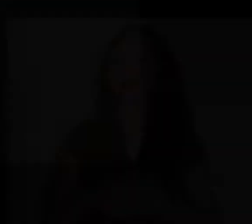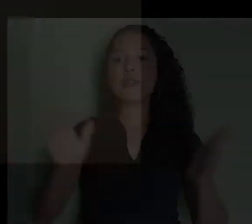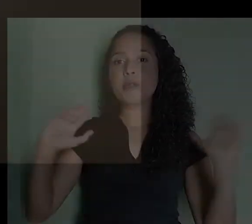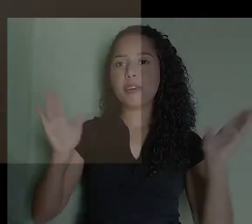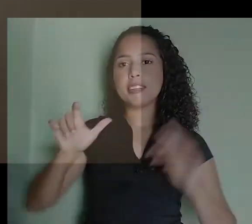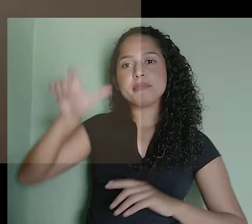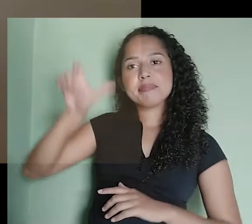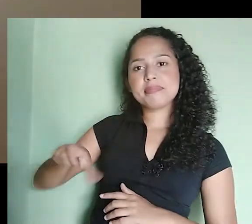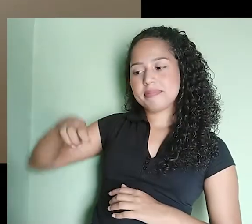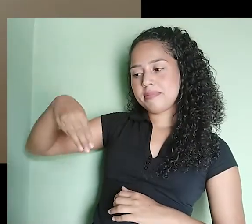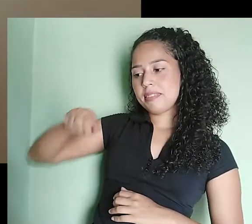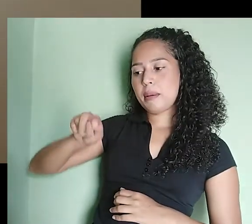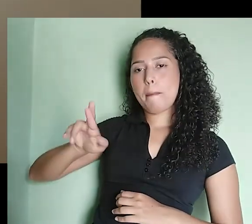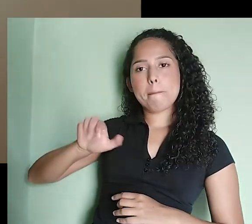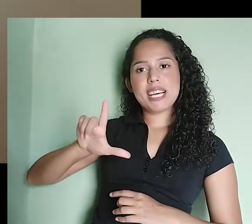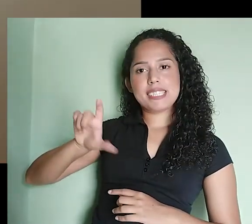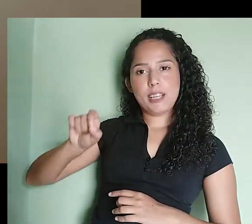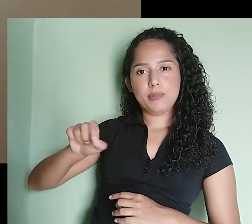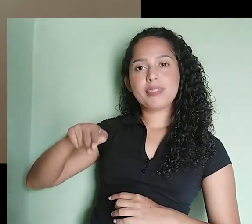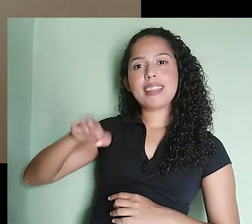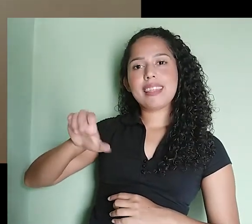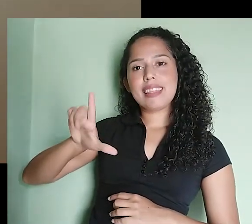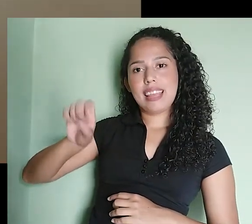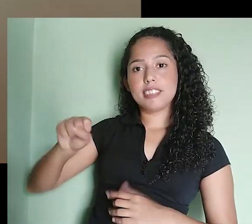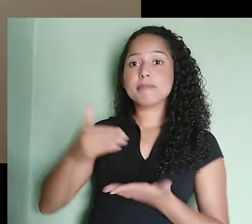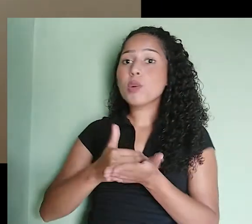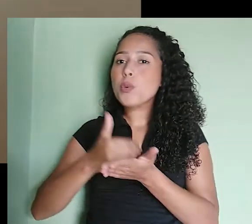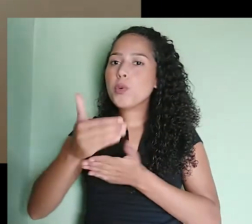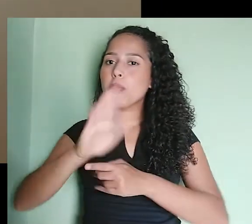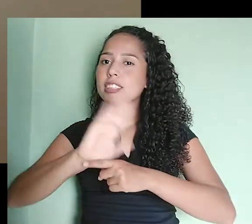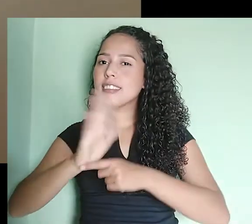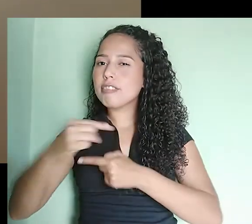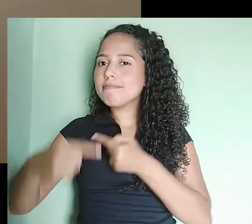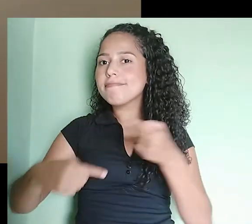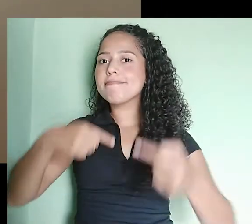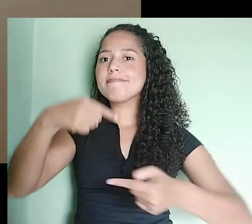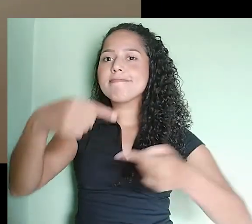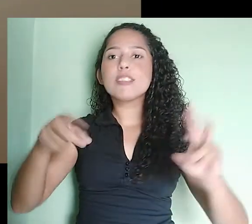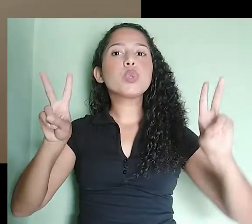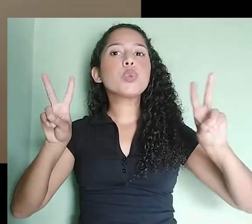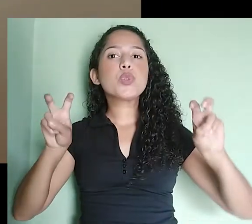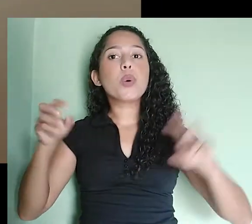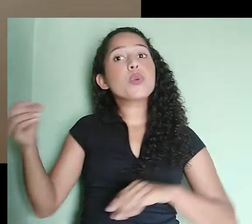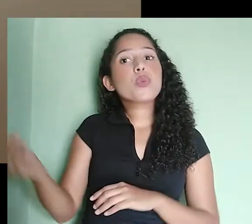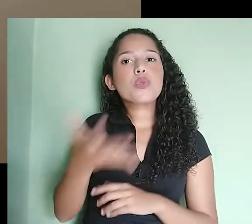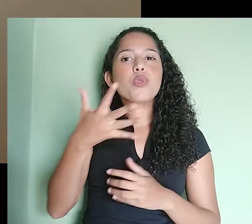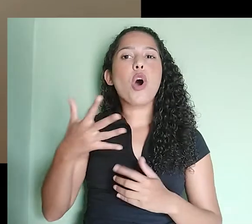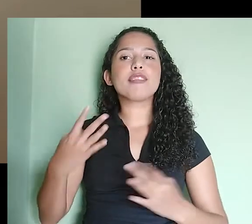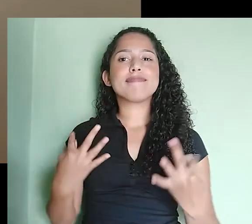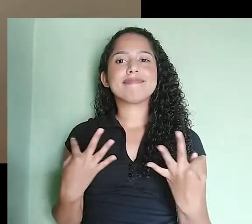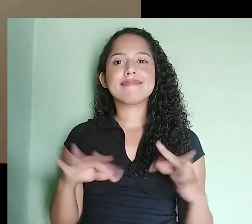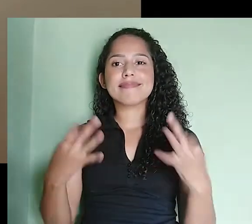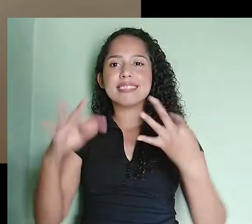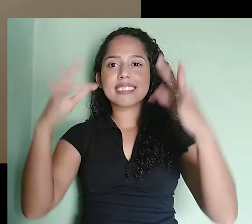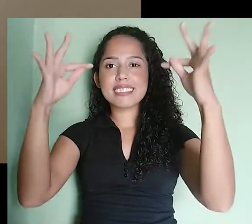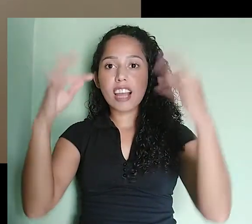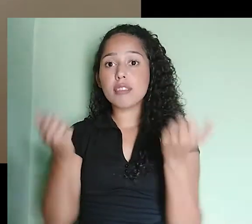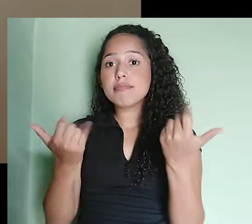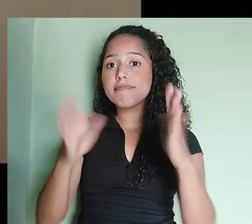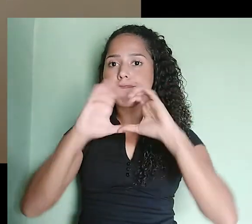Olá, eu sou Marcelo Neles e vamos iniciar uma sequência de vídeos sobre novas tecnologias a serviço do